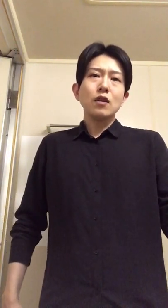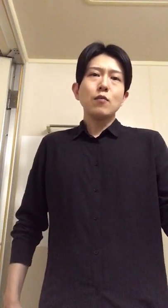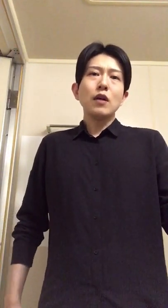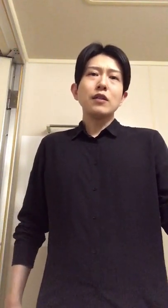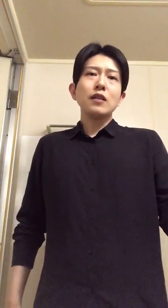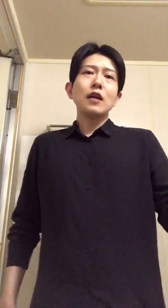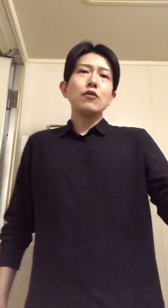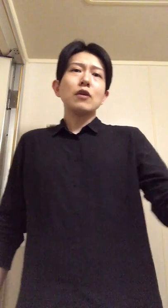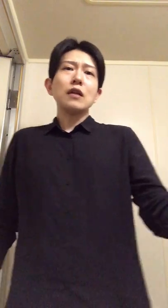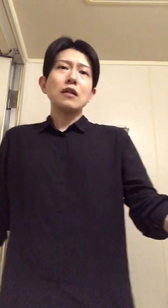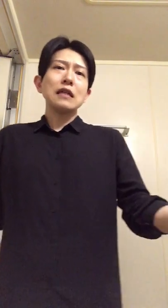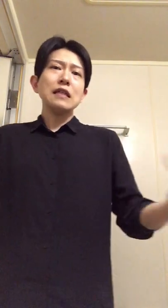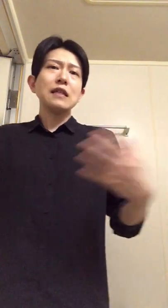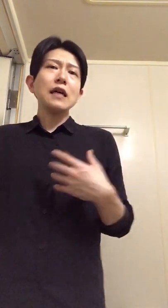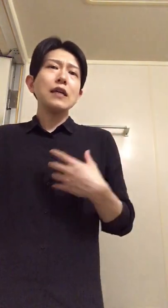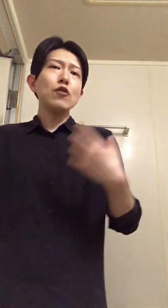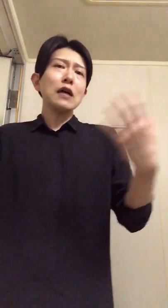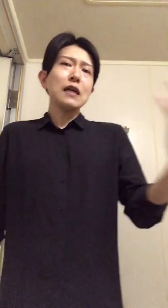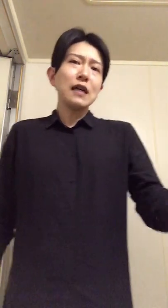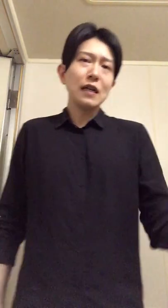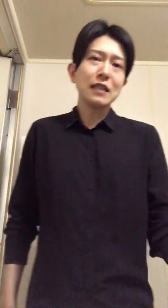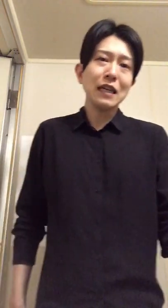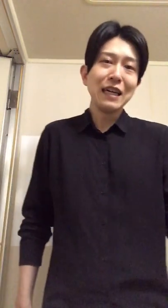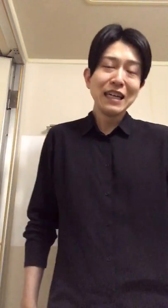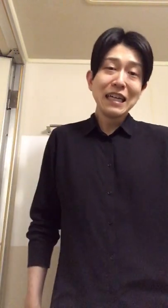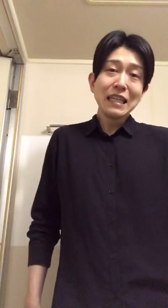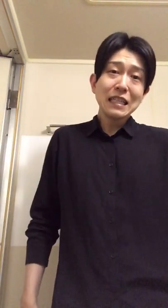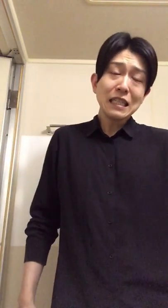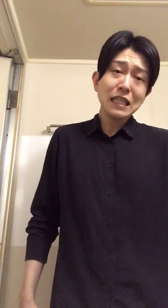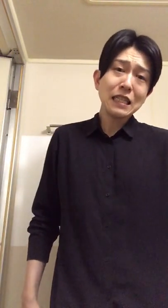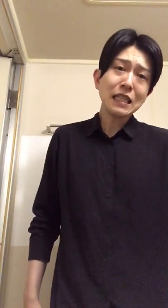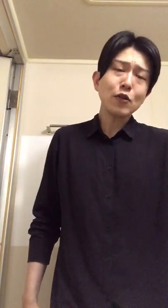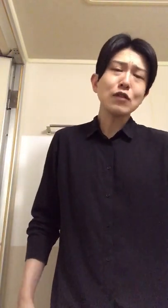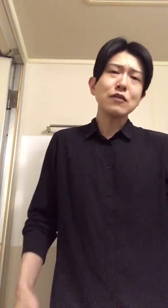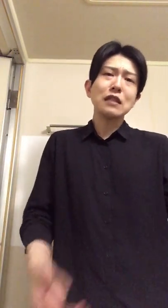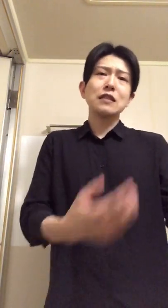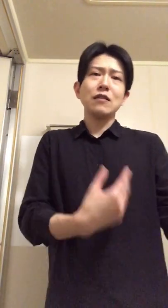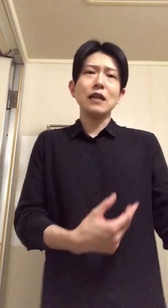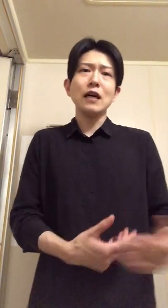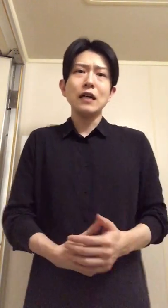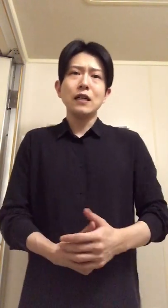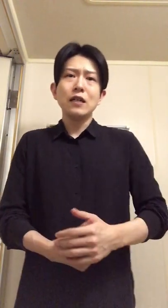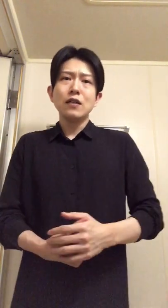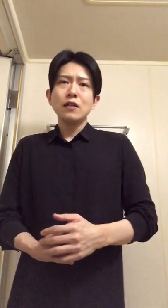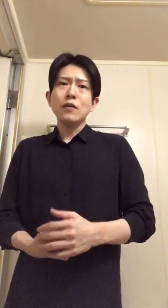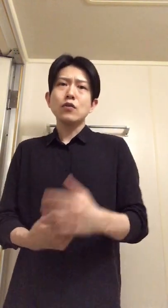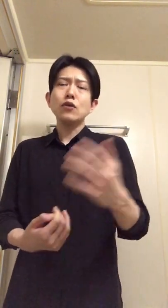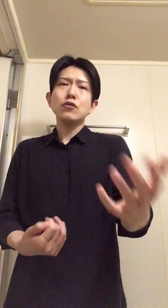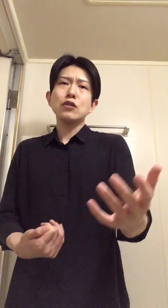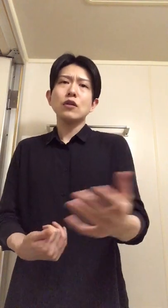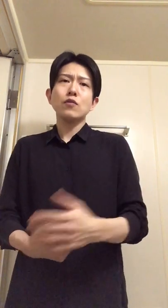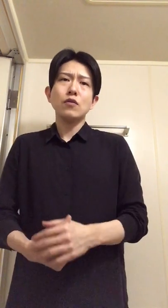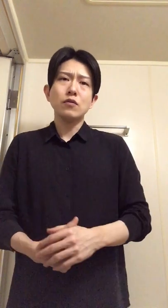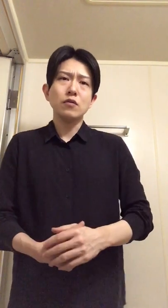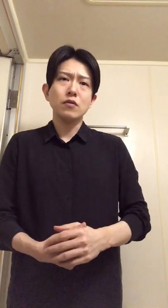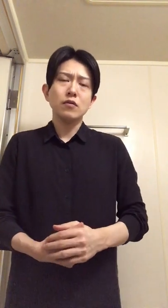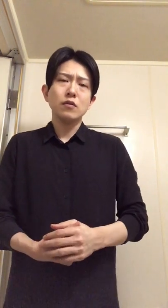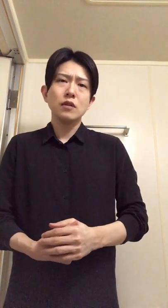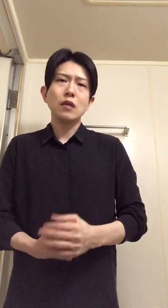じゃあまあ行ってあげようかな行ってあげようから感がさえー出てこなくなっちゃうからやそういうの必要だと思ううんひた